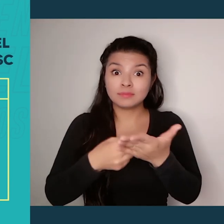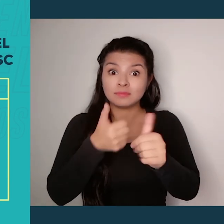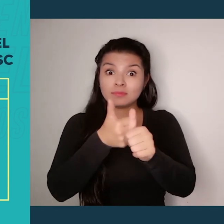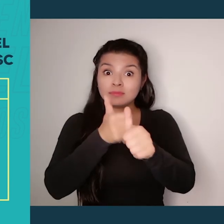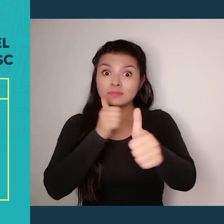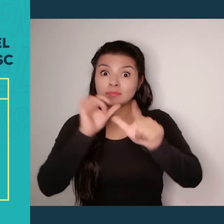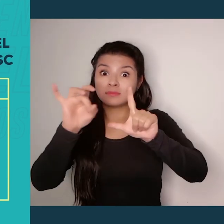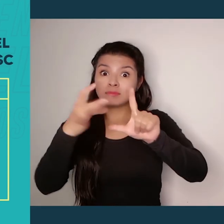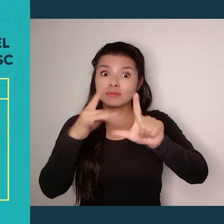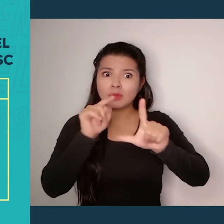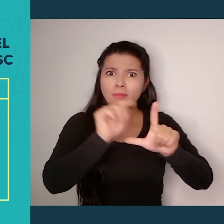¿Qué es que